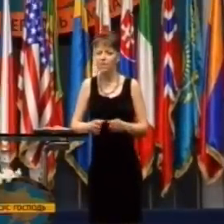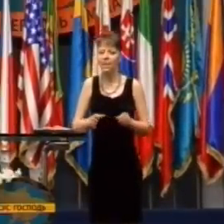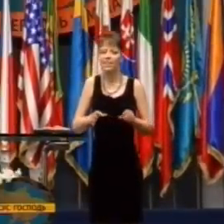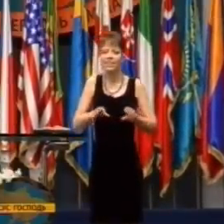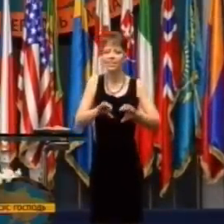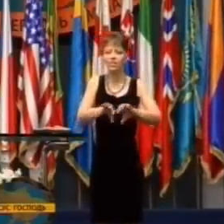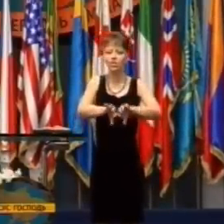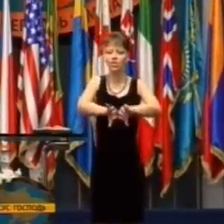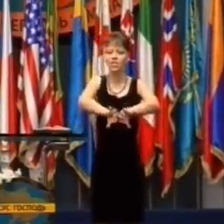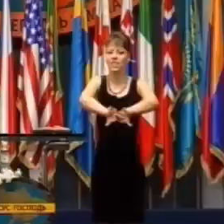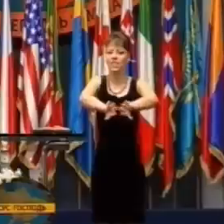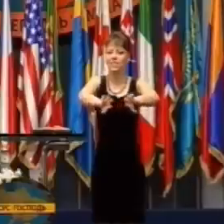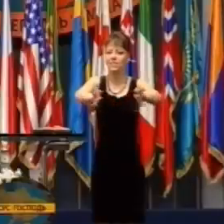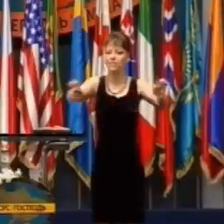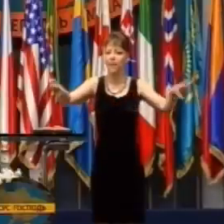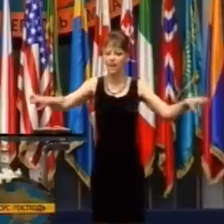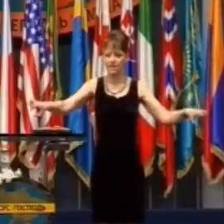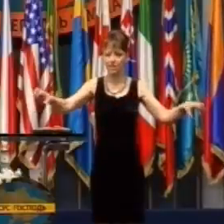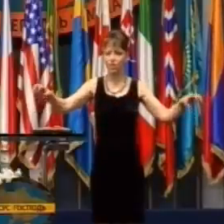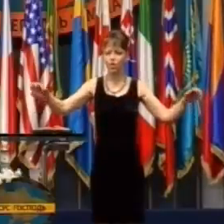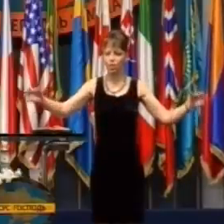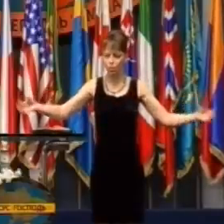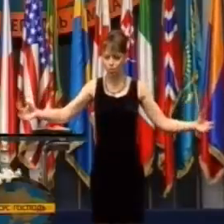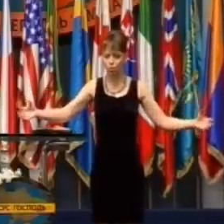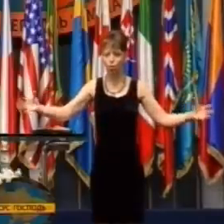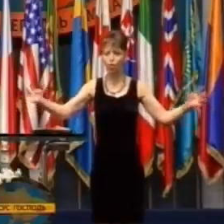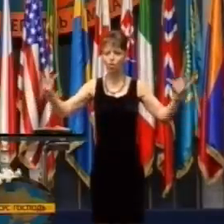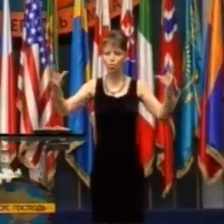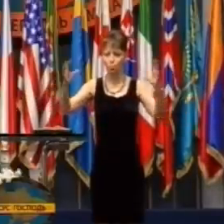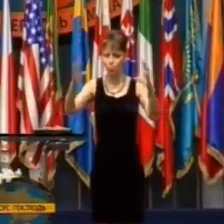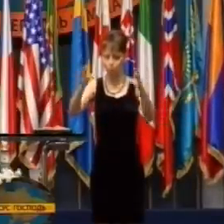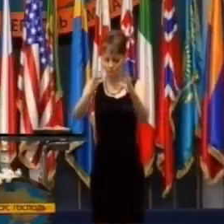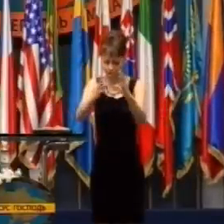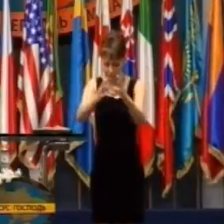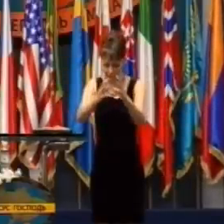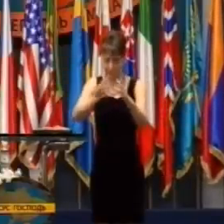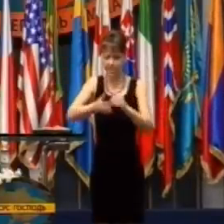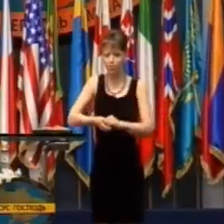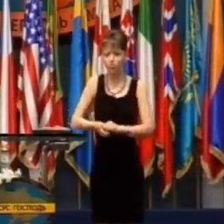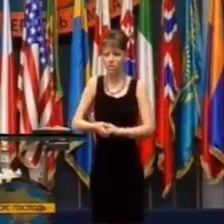Nikdy by sme nemali rozdelovať to, čo Boh spojil.